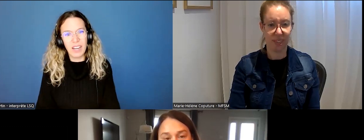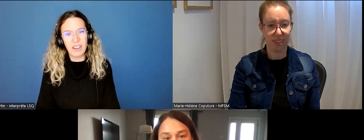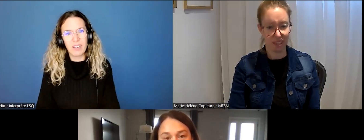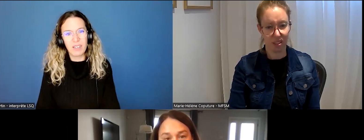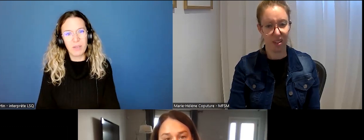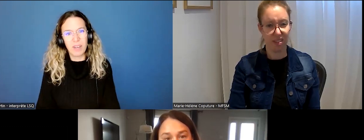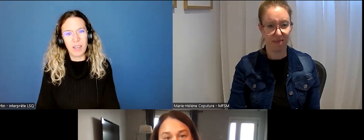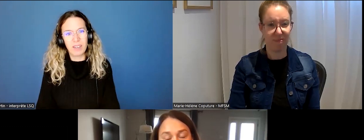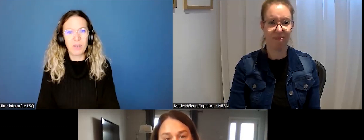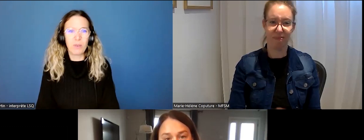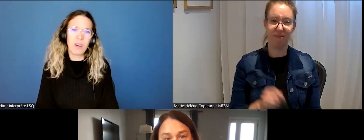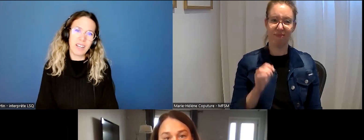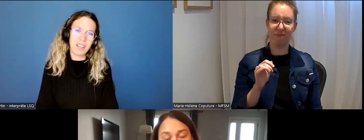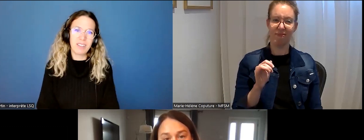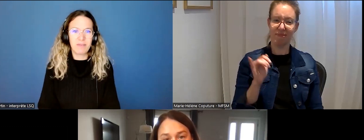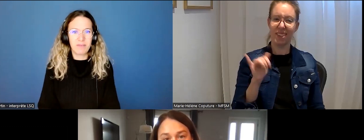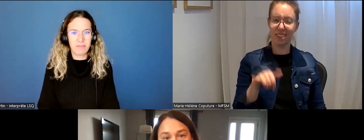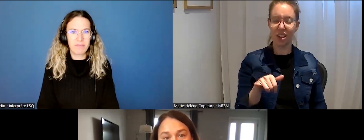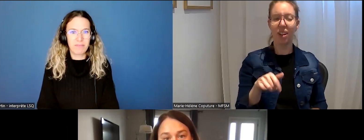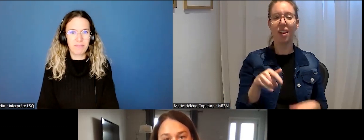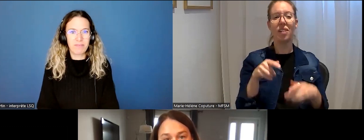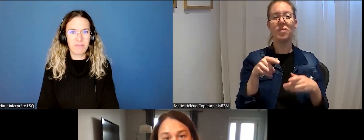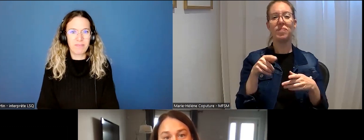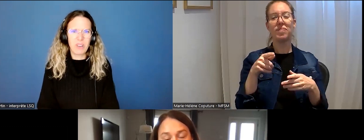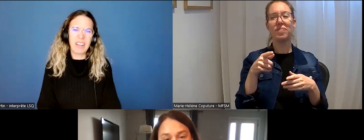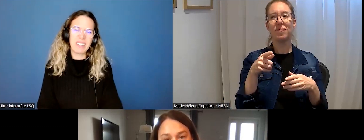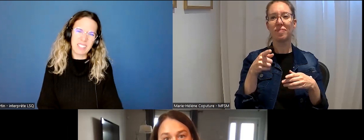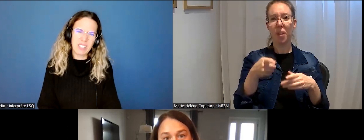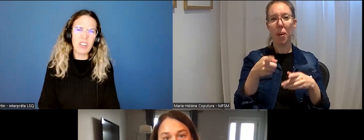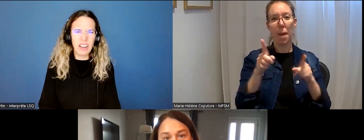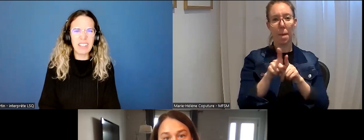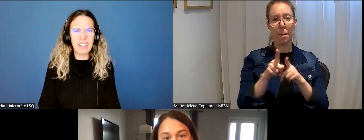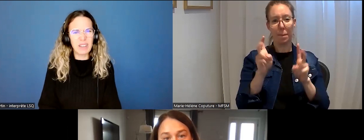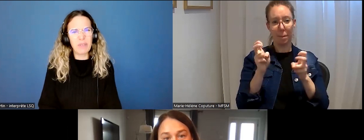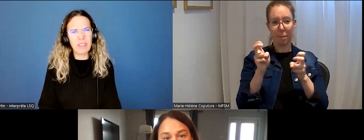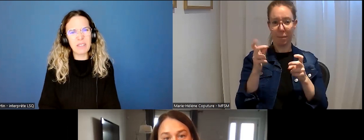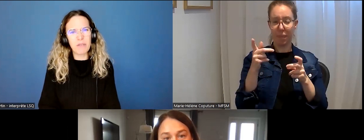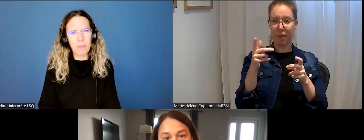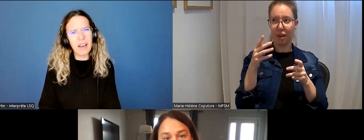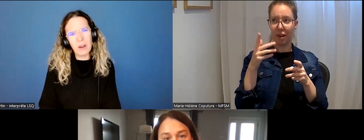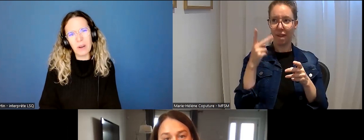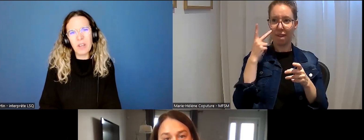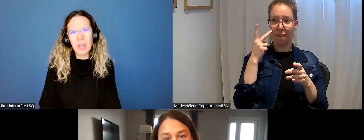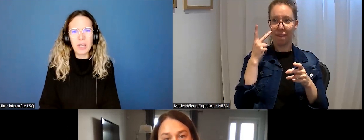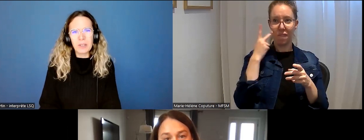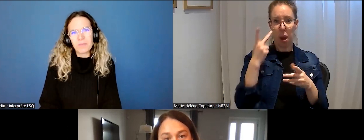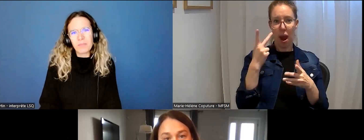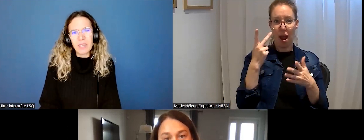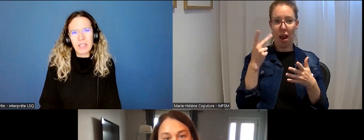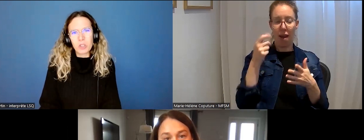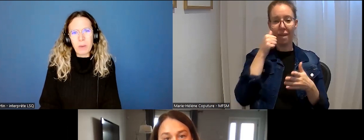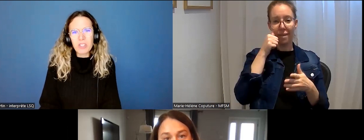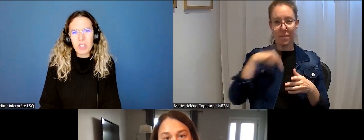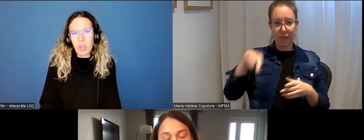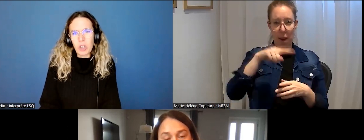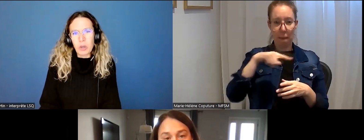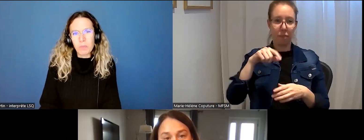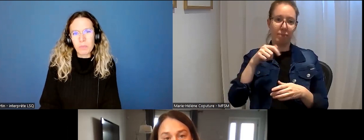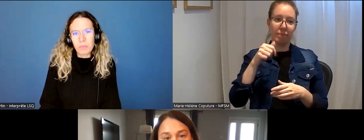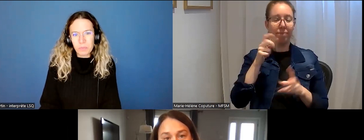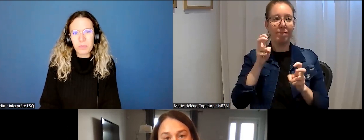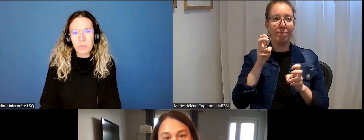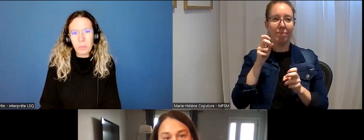Ouais, ouais, ouais. Ouais, c'est ça. Effectivement, je pense